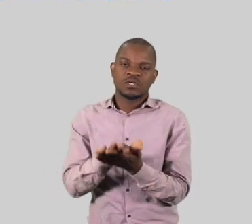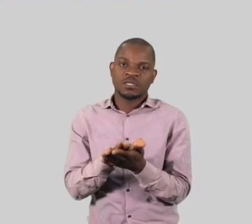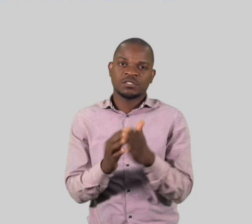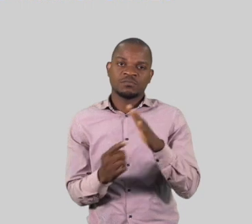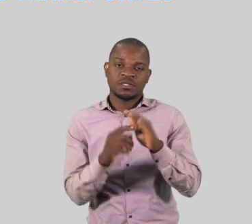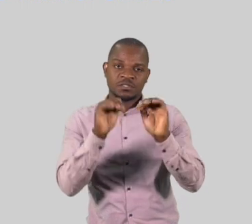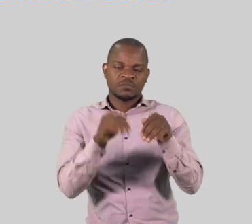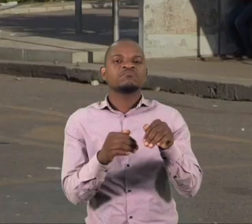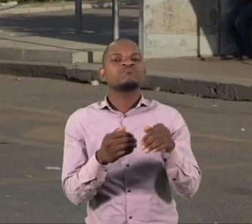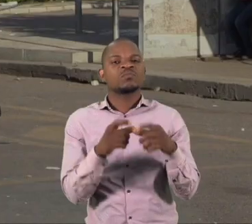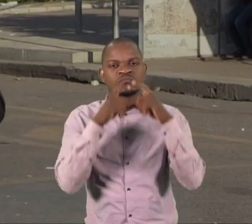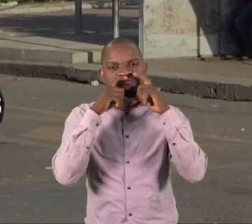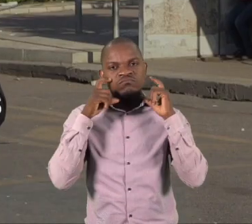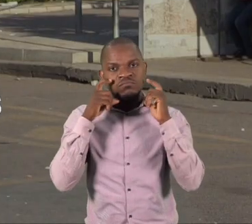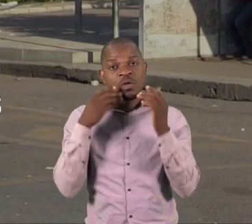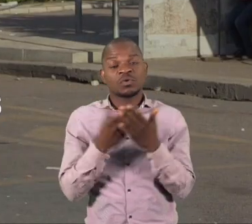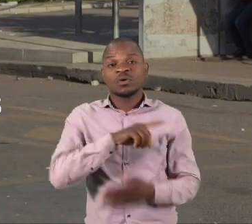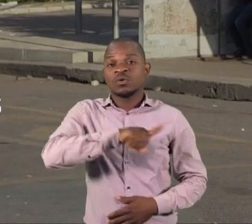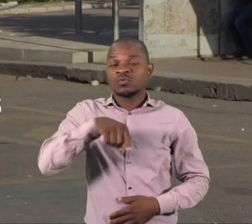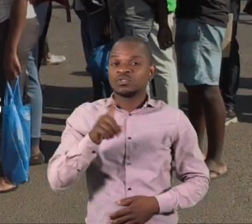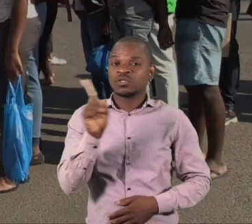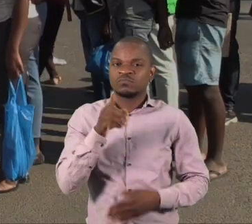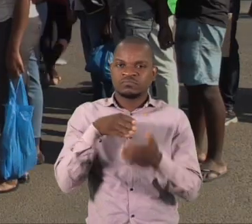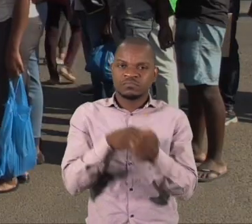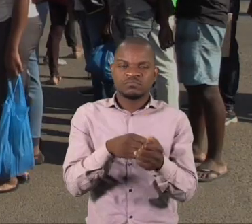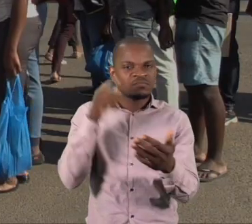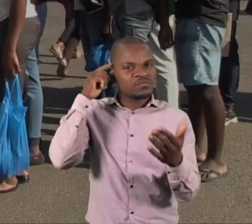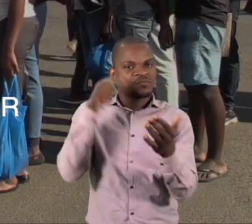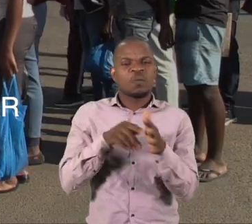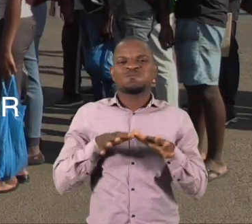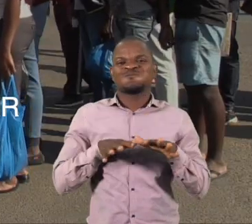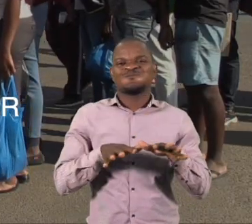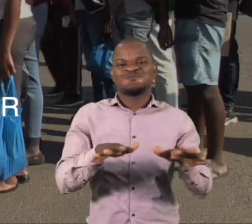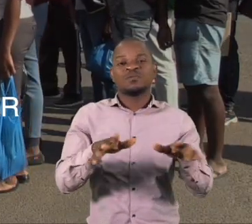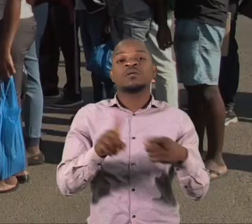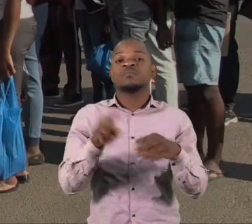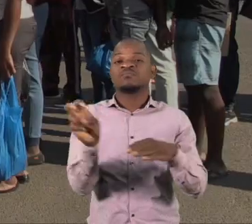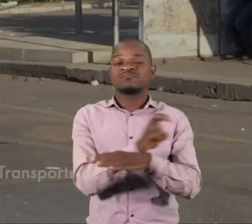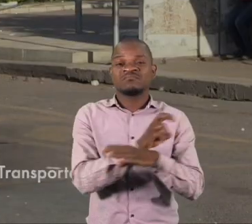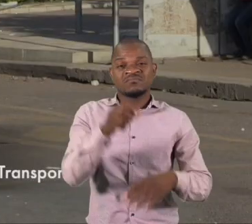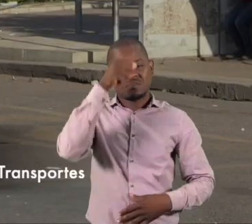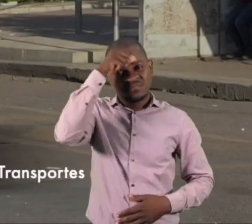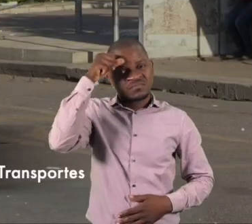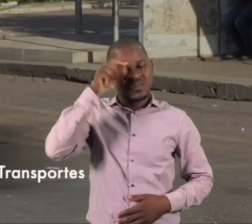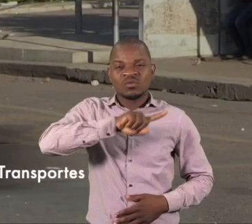públicos. Porque se não fizermos isso, o Covid vai se alastrar nos autocars e será de difícil controle.